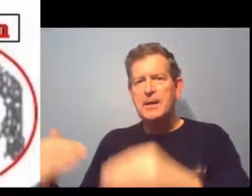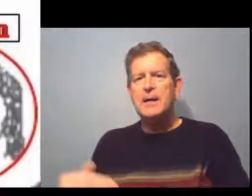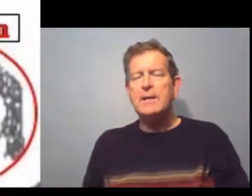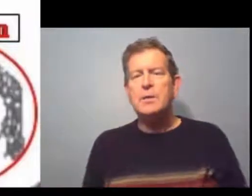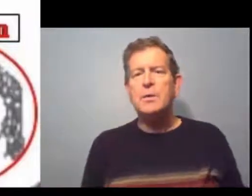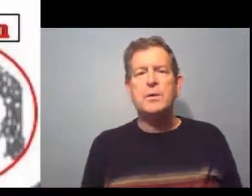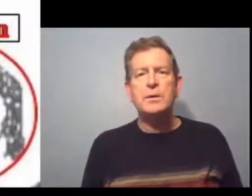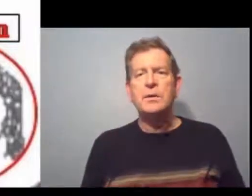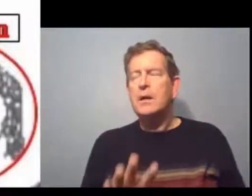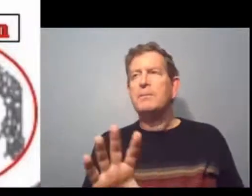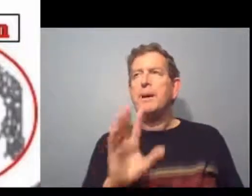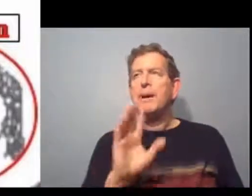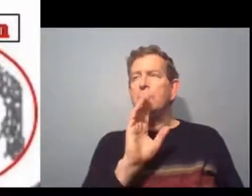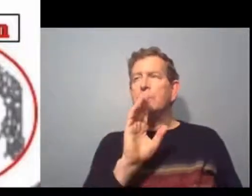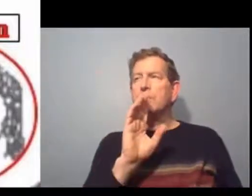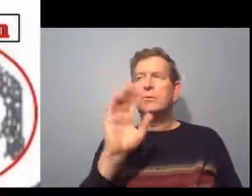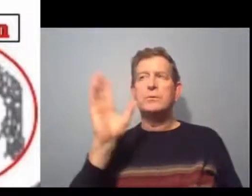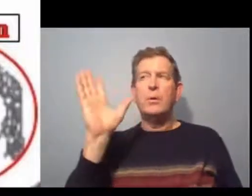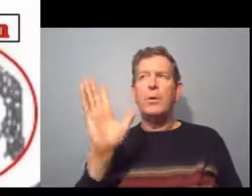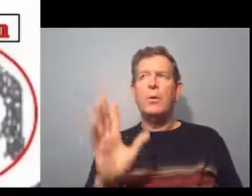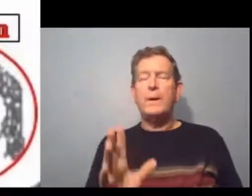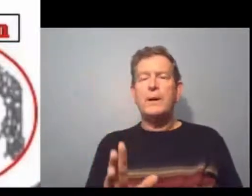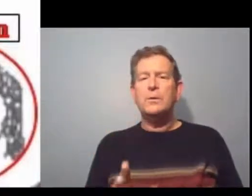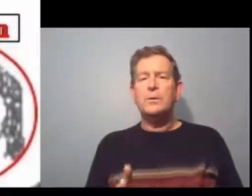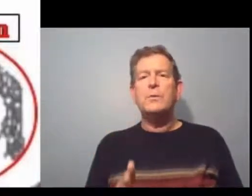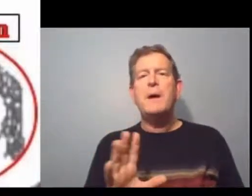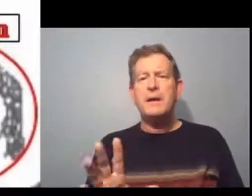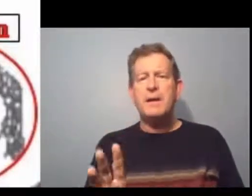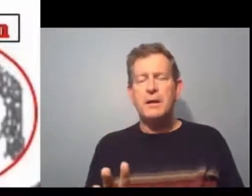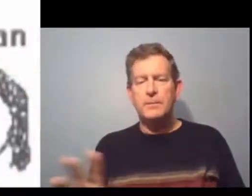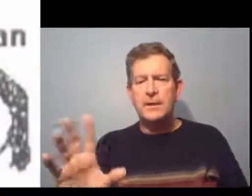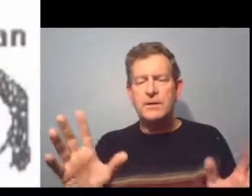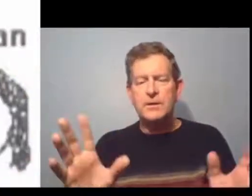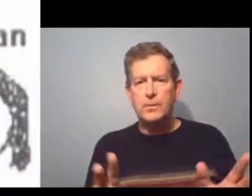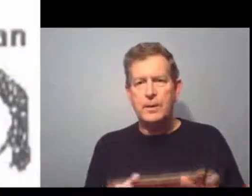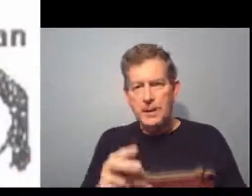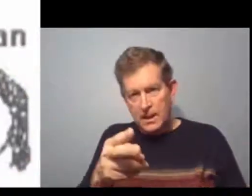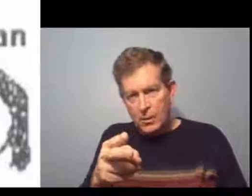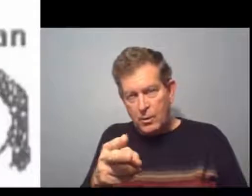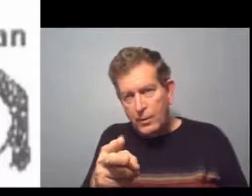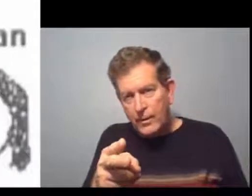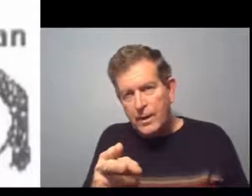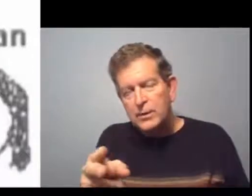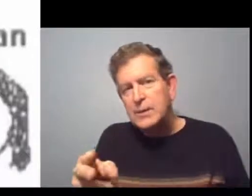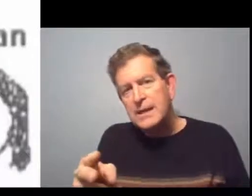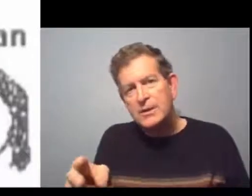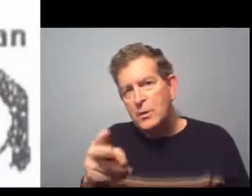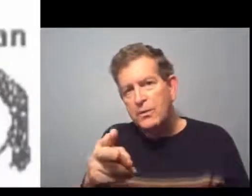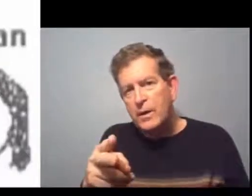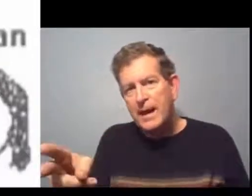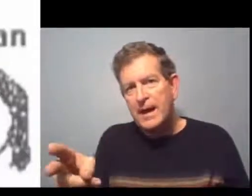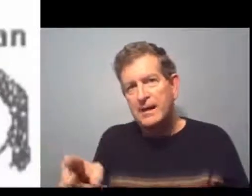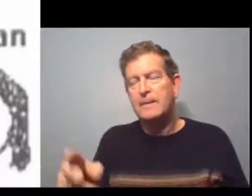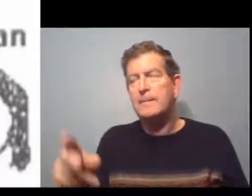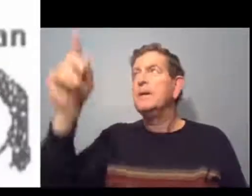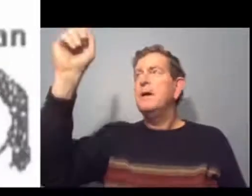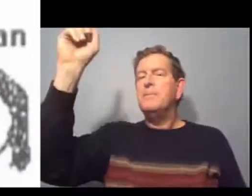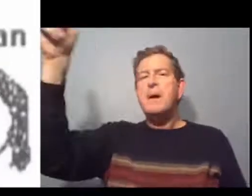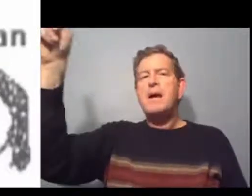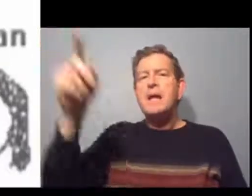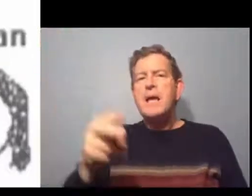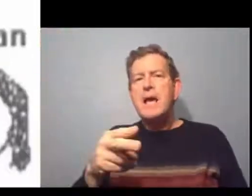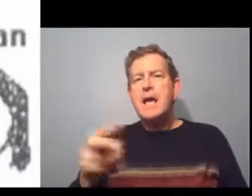D'accord ? Donc, parlons de Marie comme exemple. Et on va voir l'utilisation du verbe être.